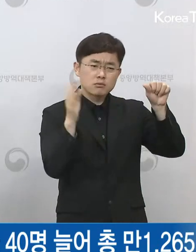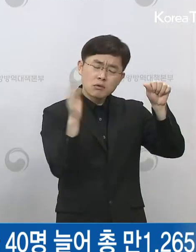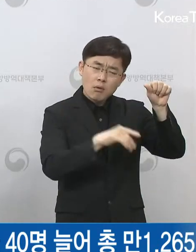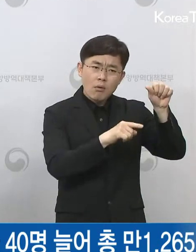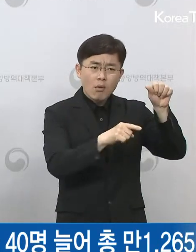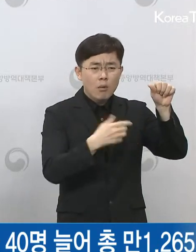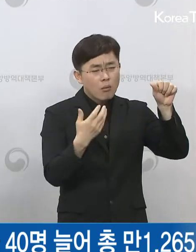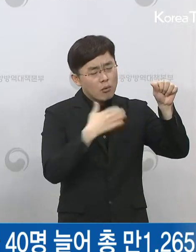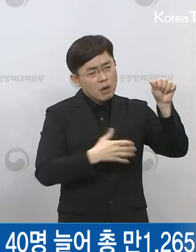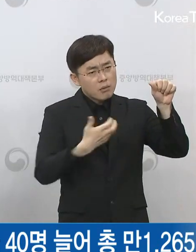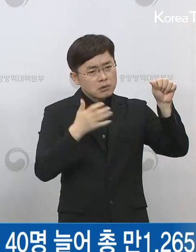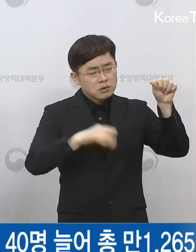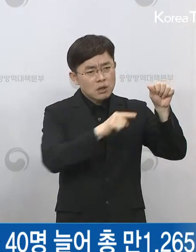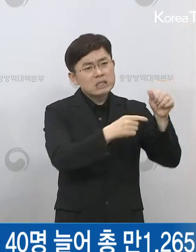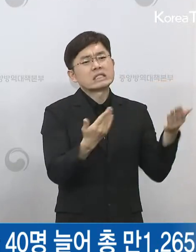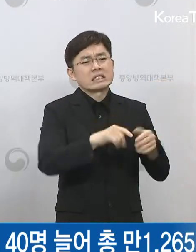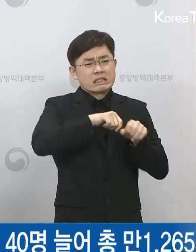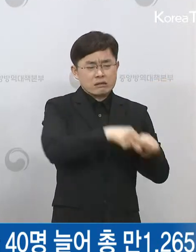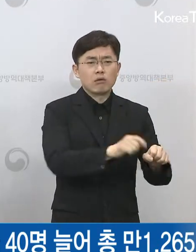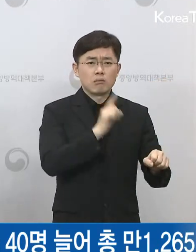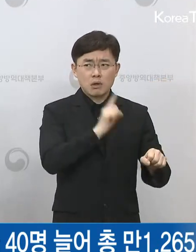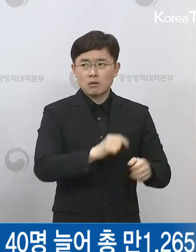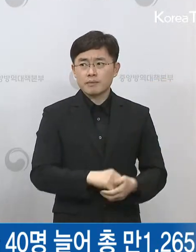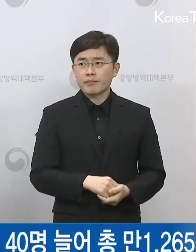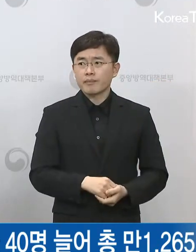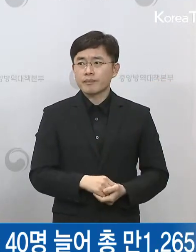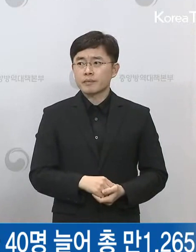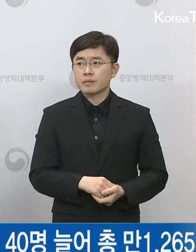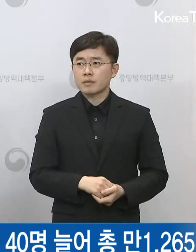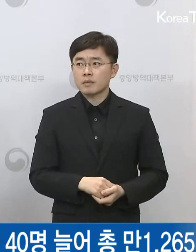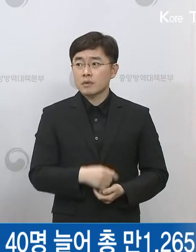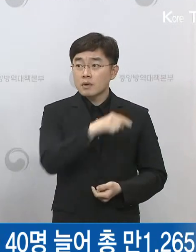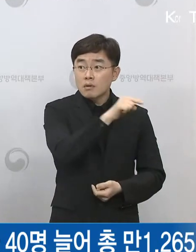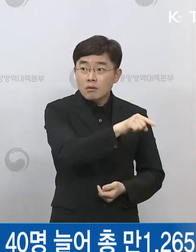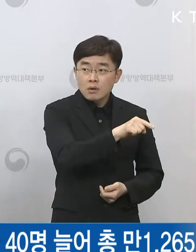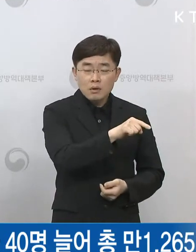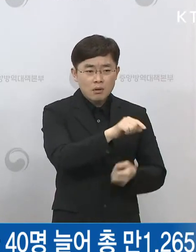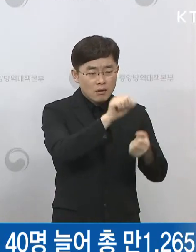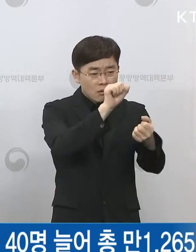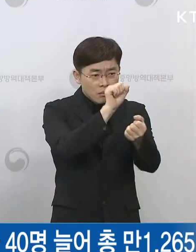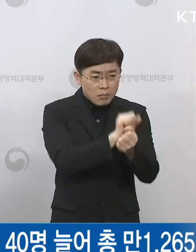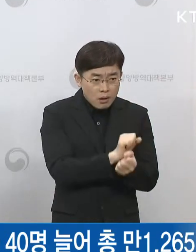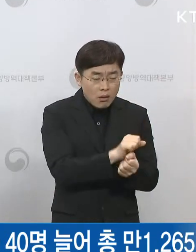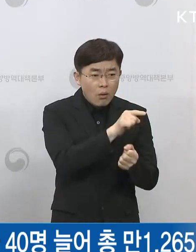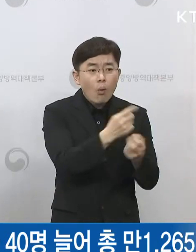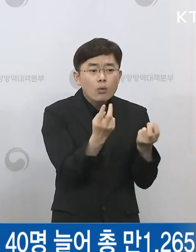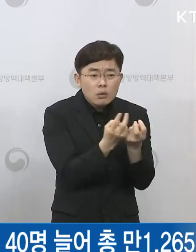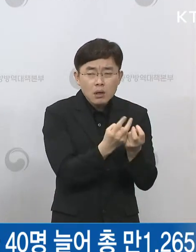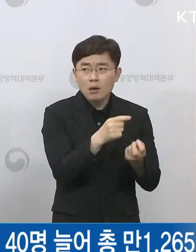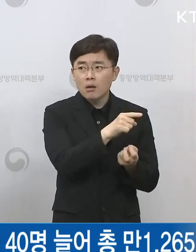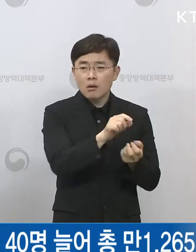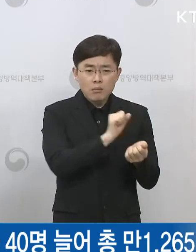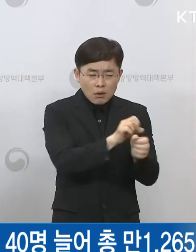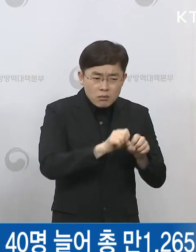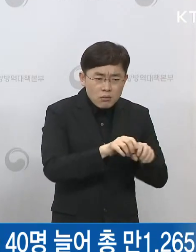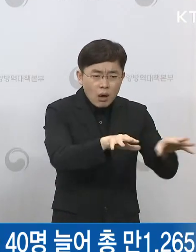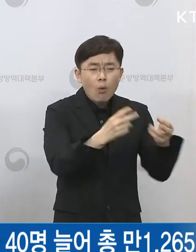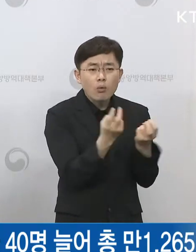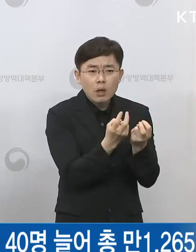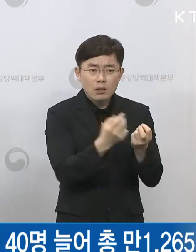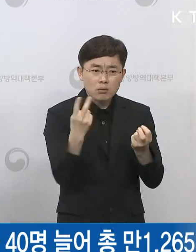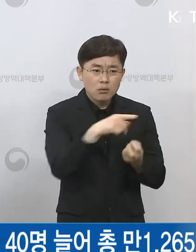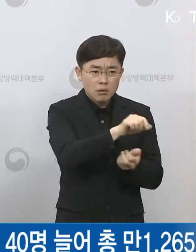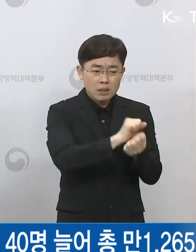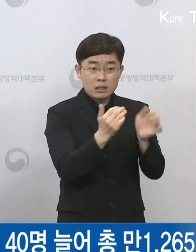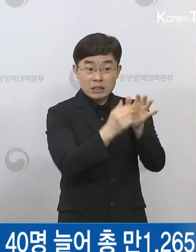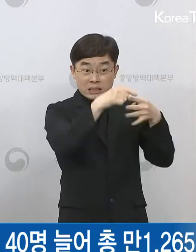방역당국은 쿠팡 9천 물류센터의 반응 경로 및 초과 환자를 어떻게 보고 있는지 업장에서 어떤 방역